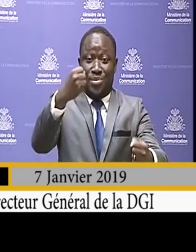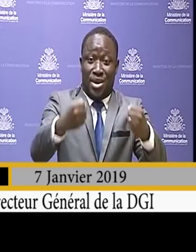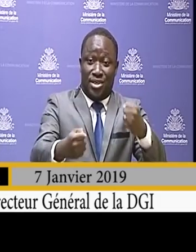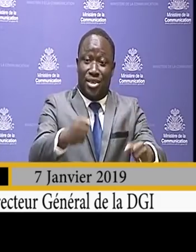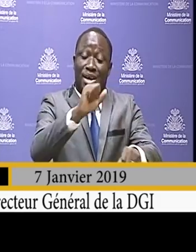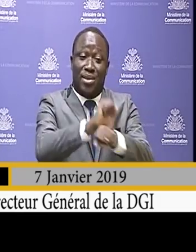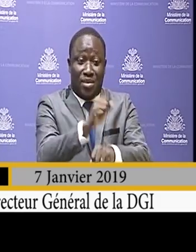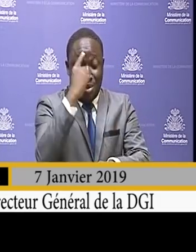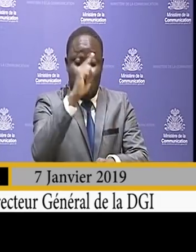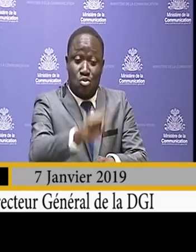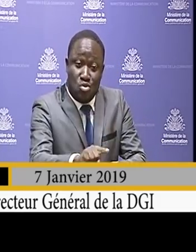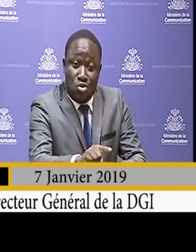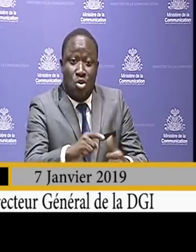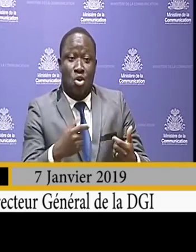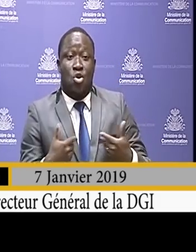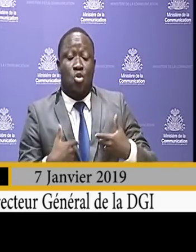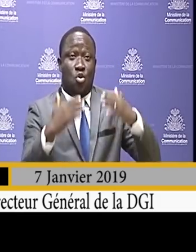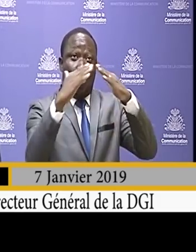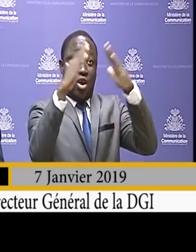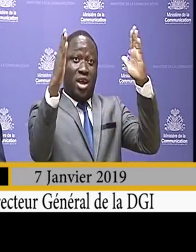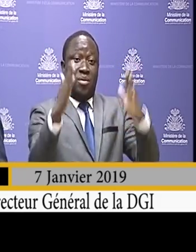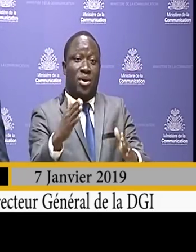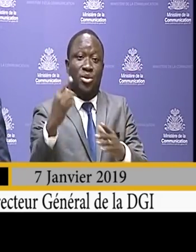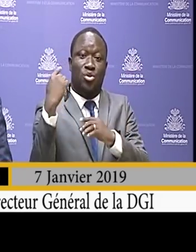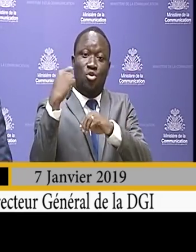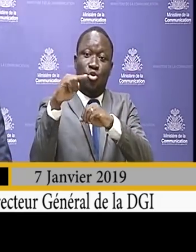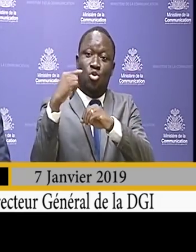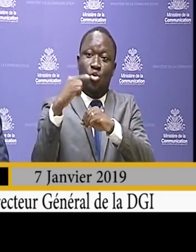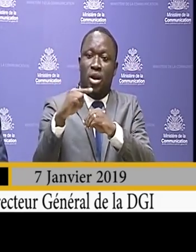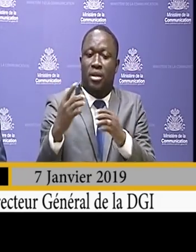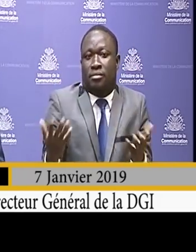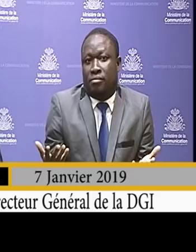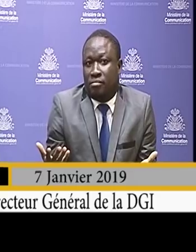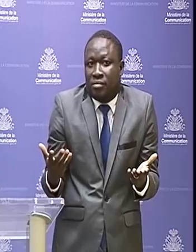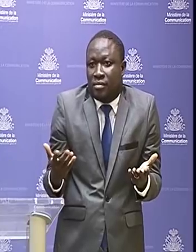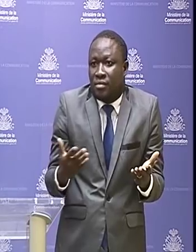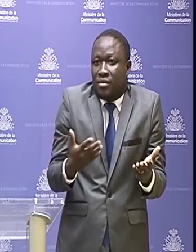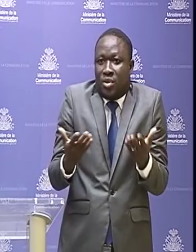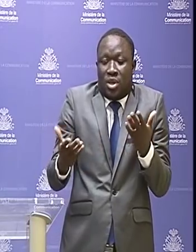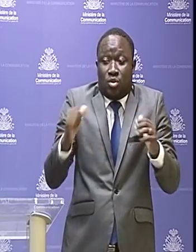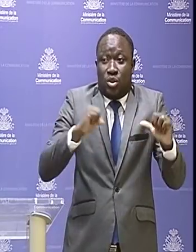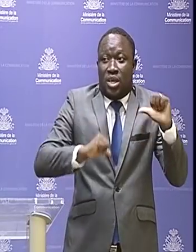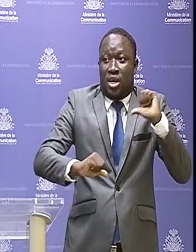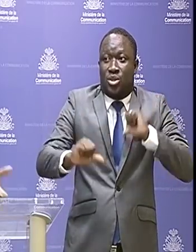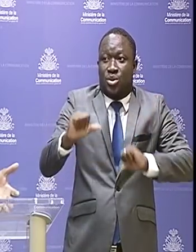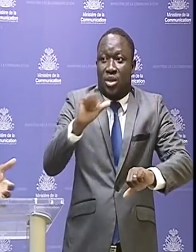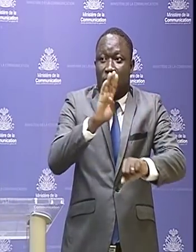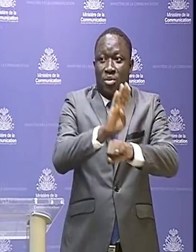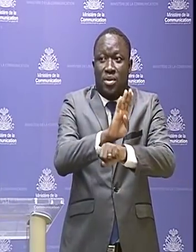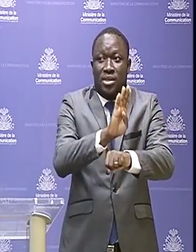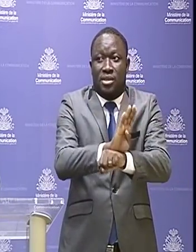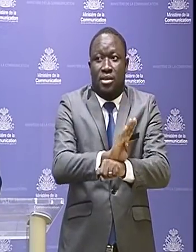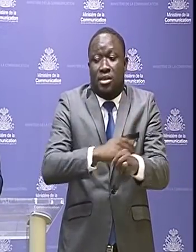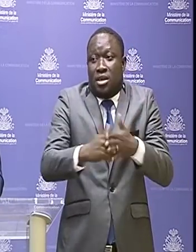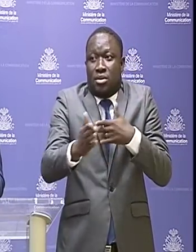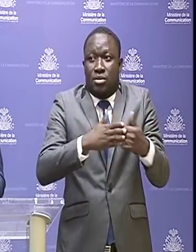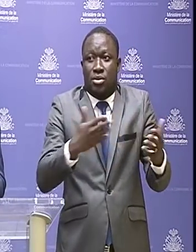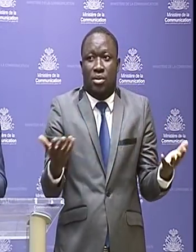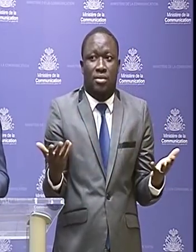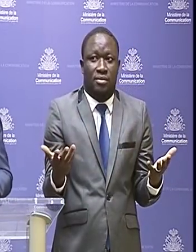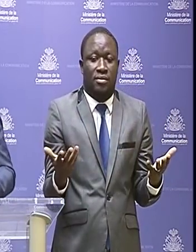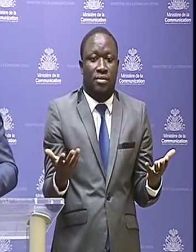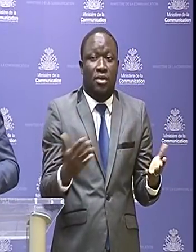trafik, ou bi moun nan genyen yon mezo an lokasyon, ou bi moun nan se aksyonel yon nan yon antropriz, kelkonk.